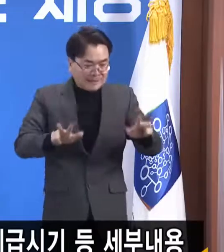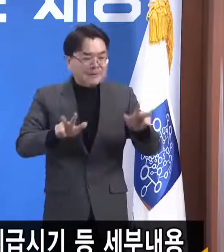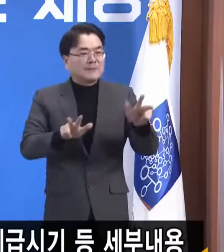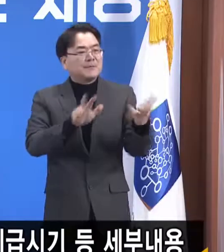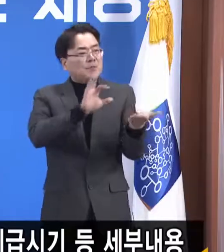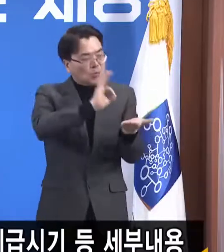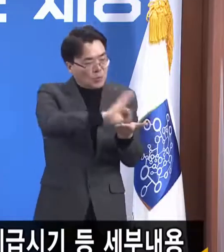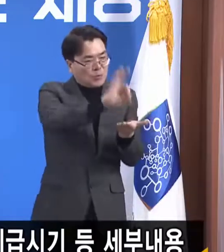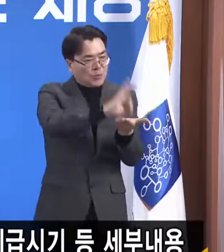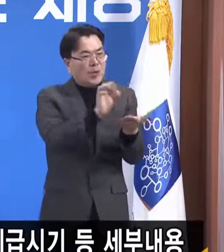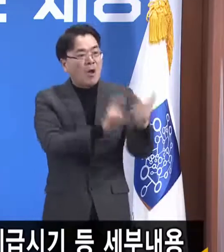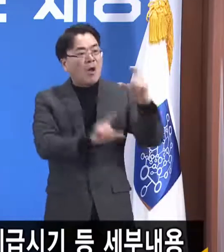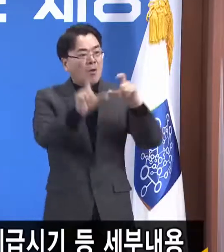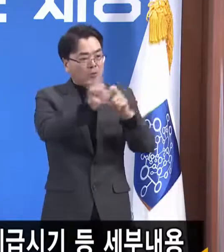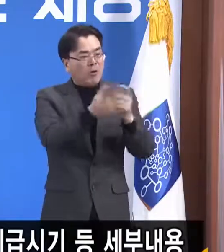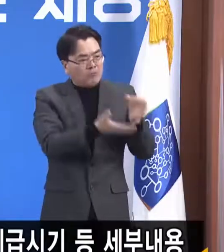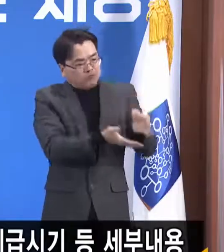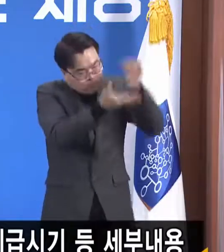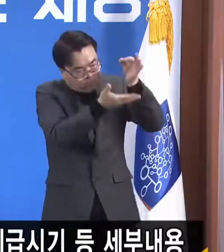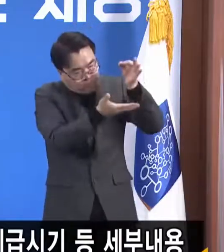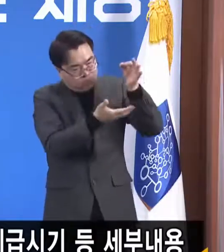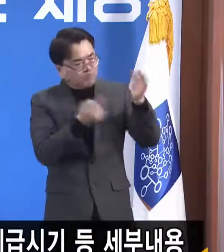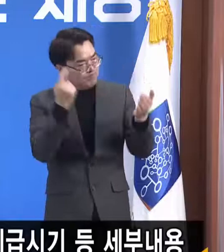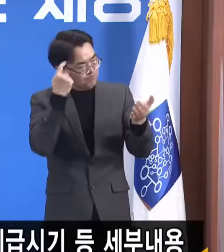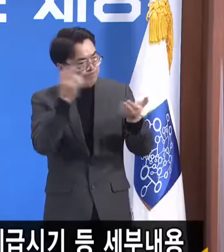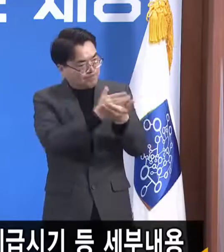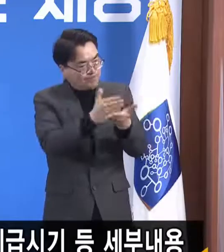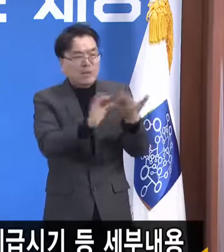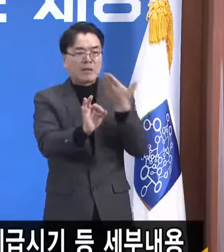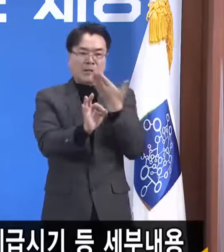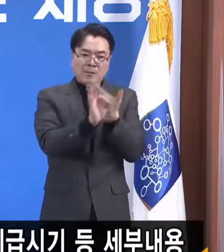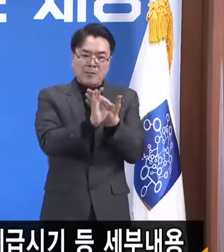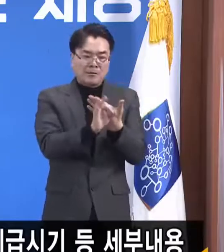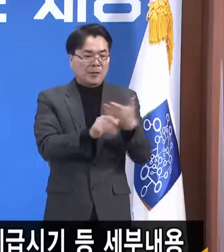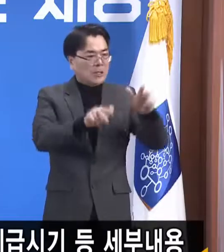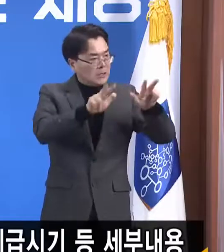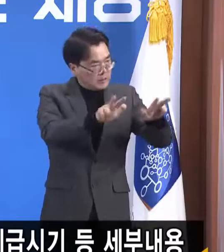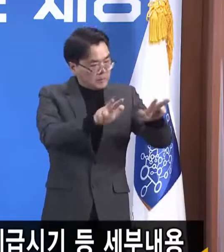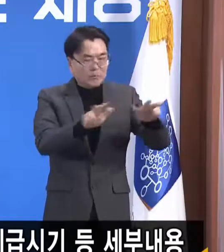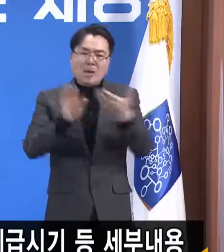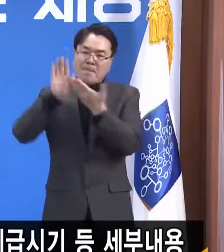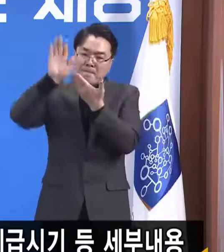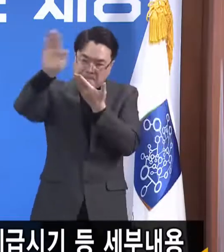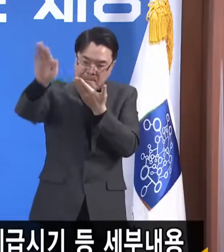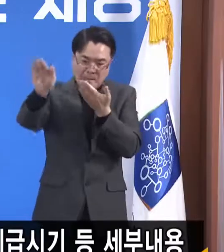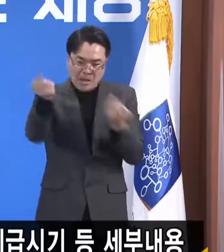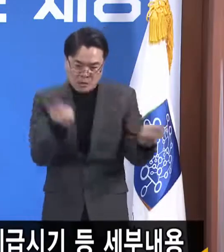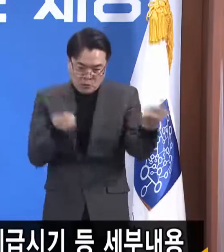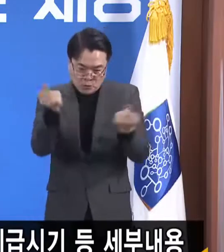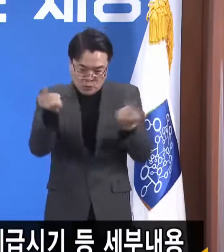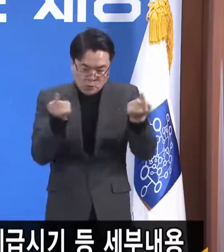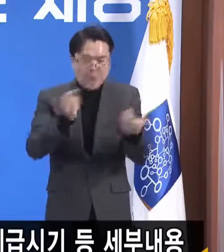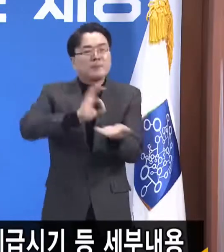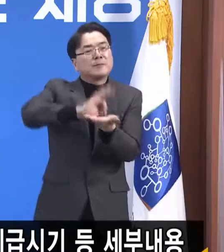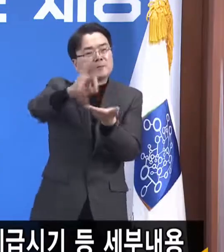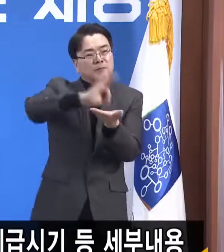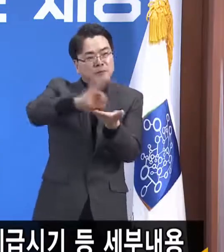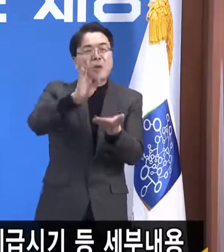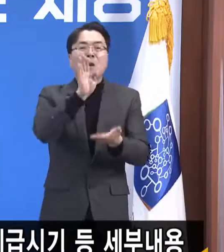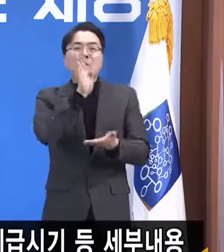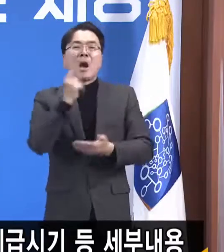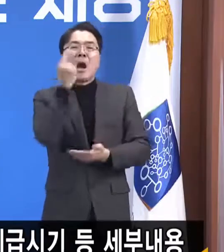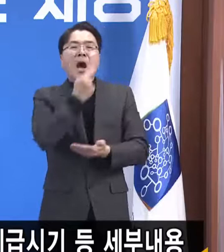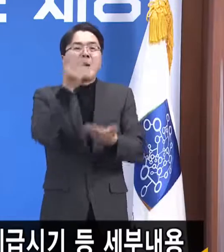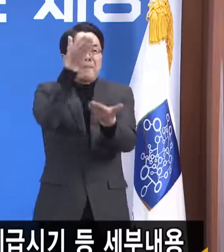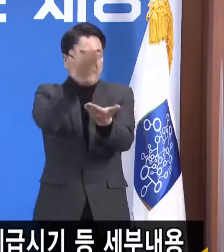높다고 판단되면 미래의 지출을 현재의 지출로 당겨서 지출하는 게 당연히 맞습니다. 그건 경제적 합리성에